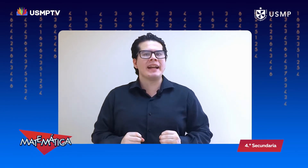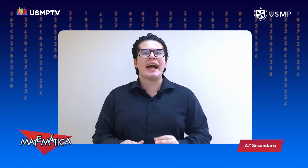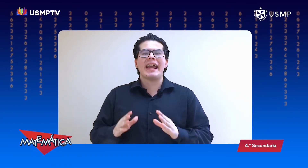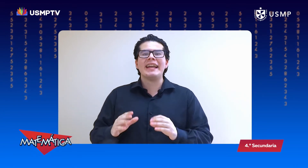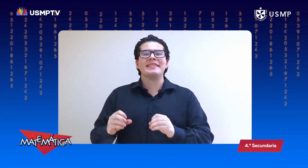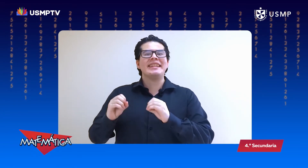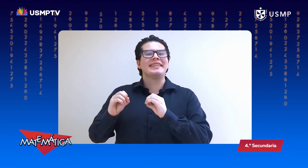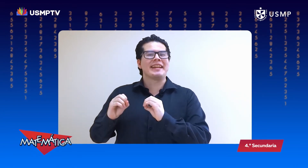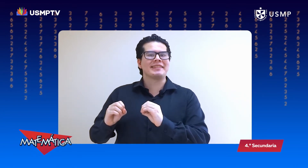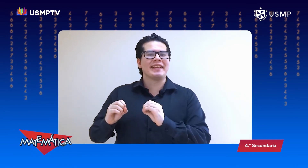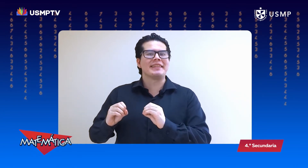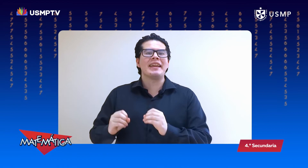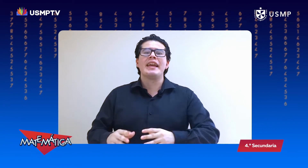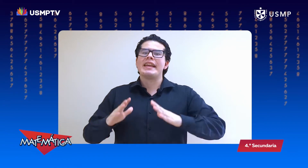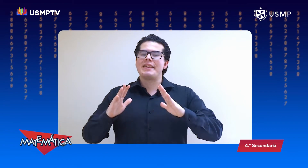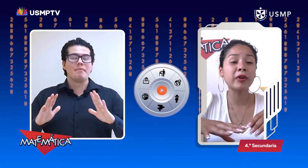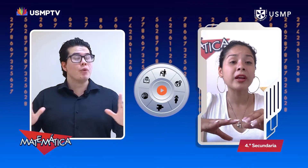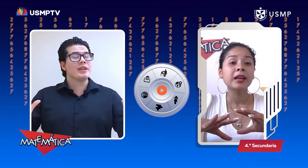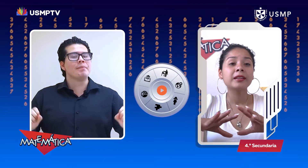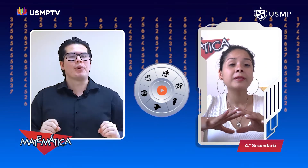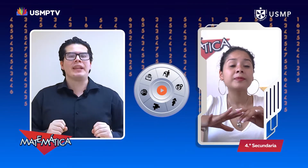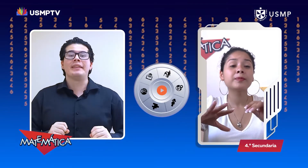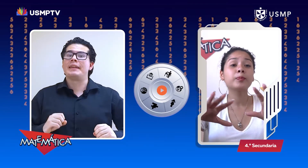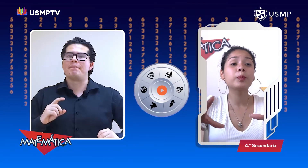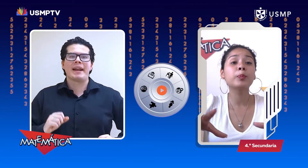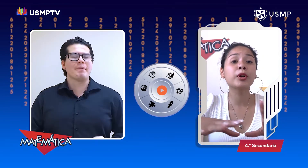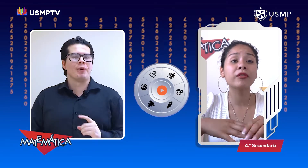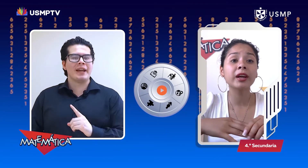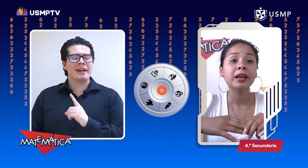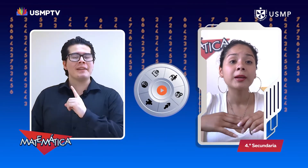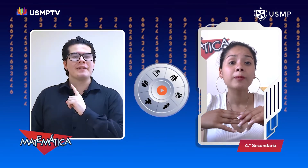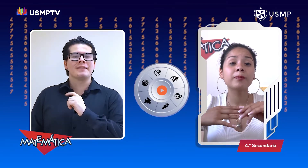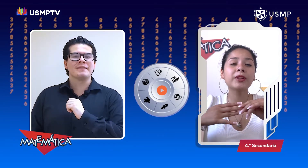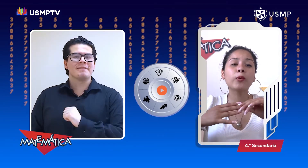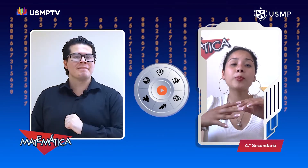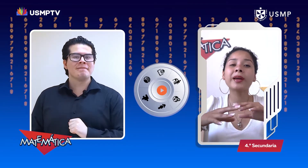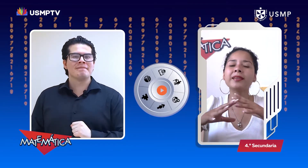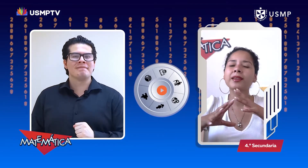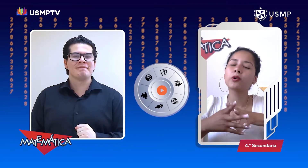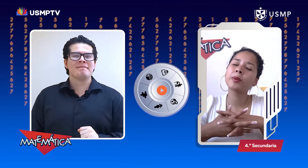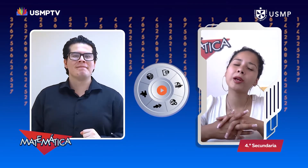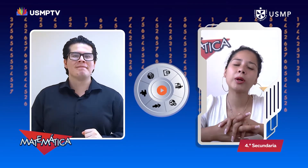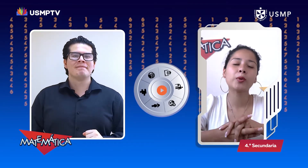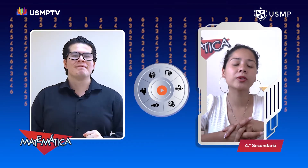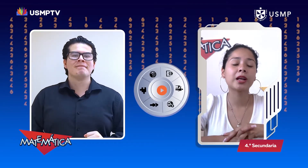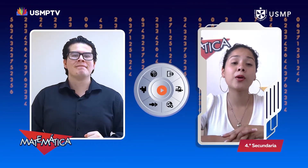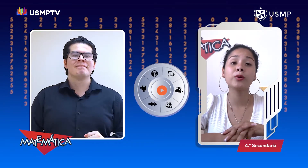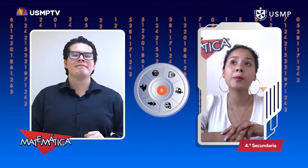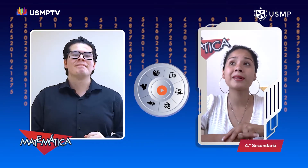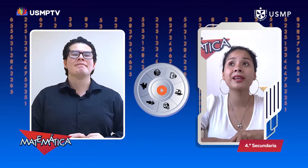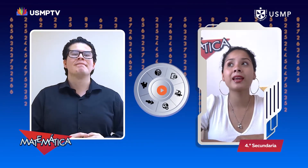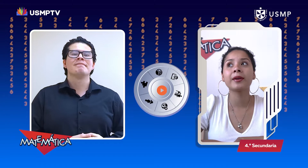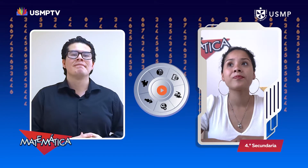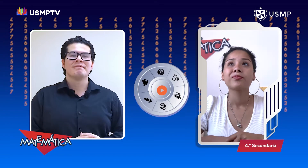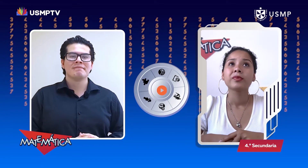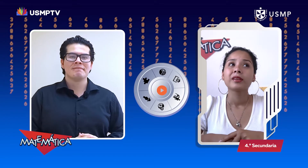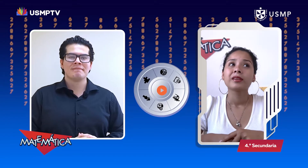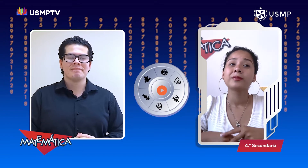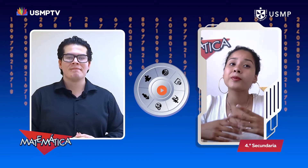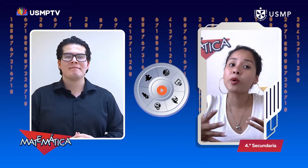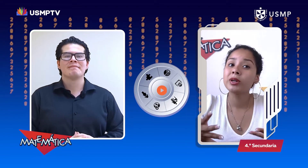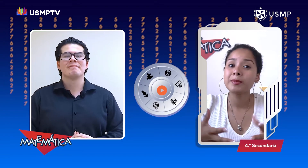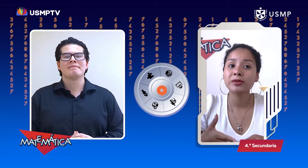matemática es interesante y muy importante para poder... Disculpe, disculpe que no haya aportado, lo que pasa es que,